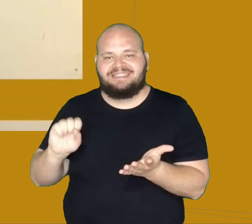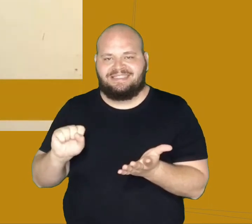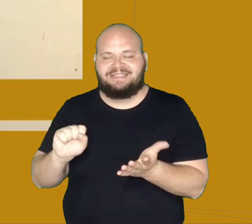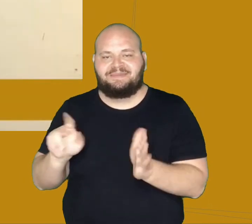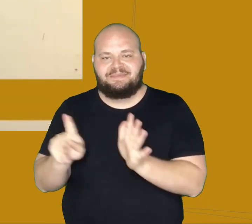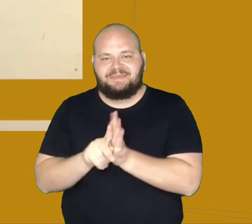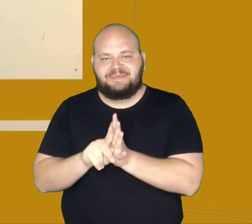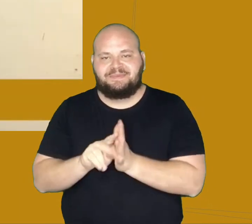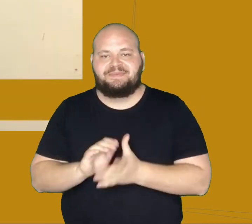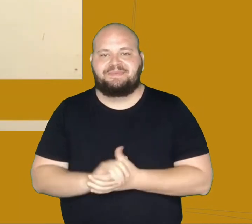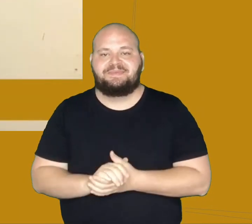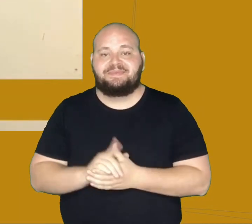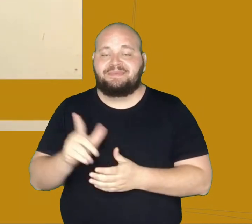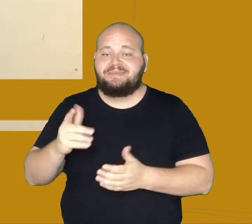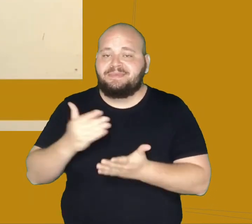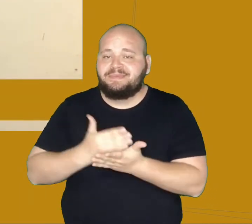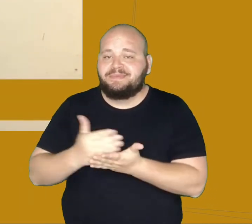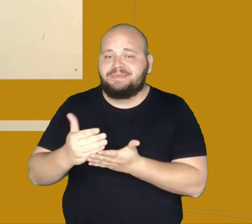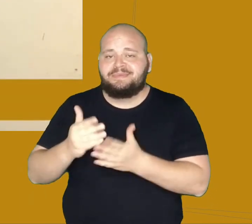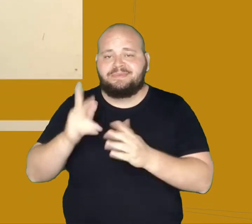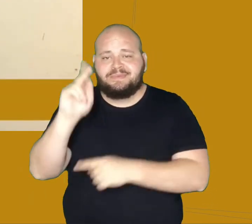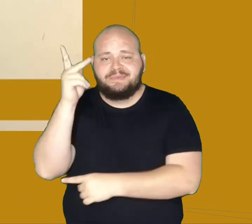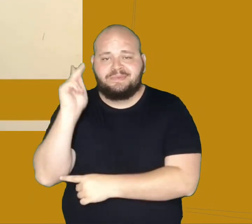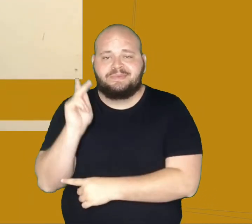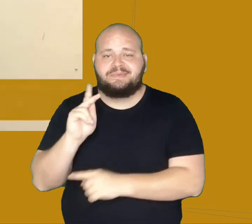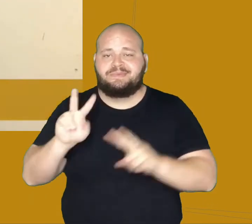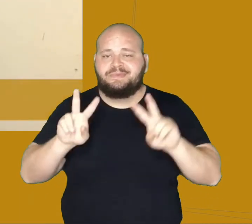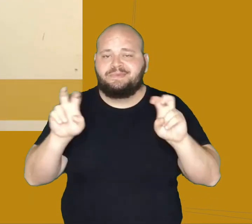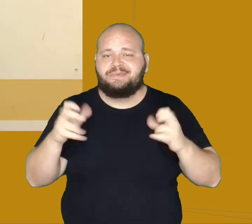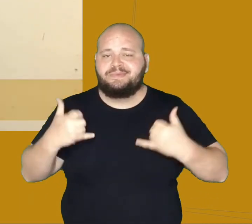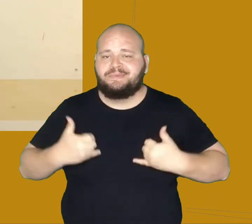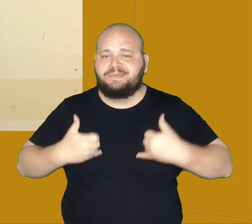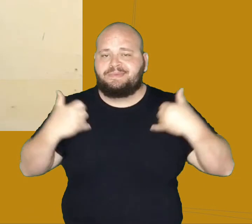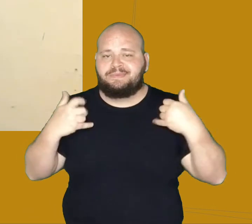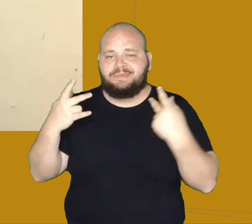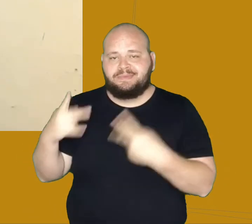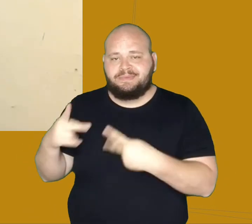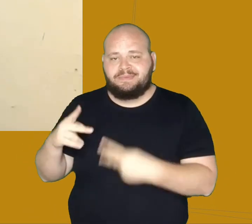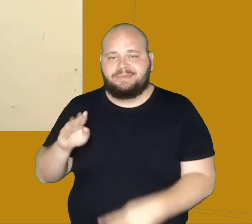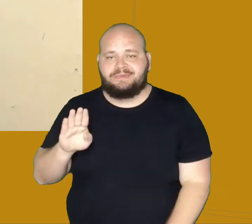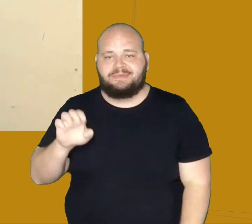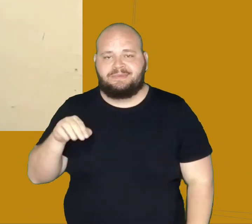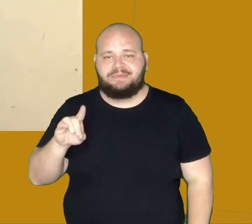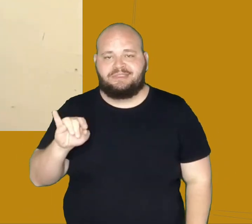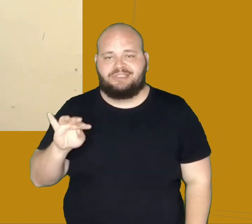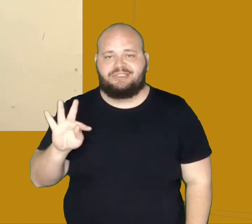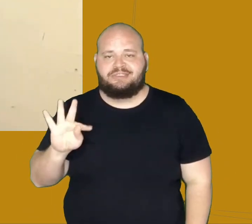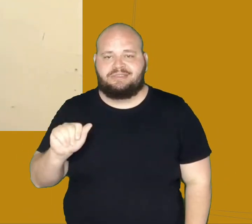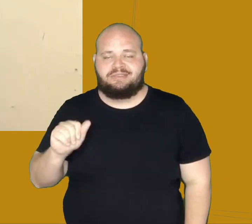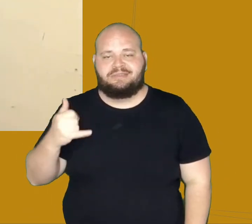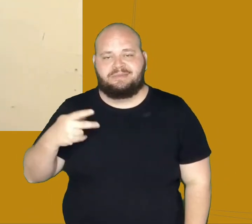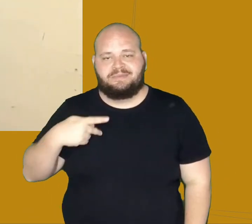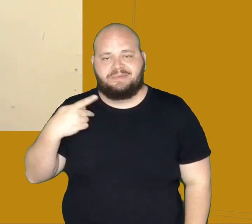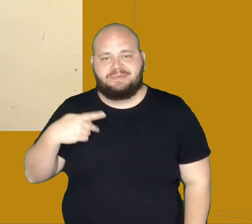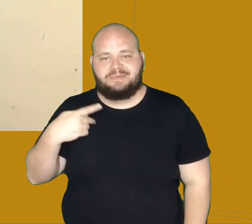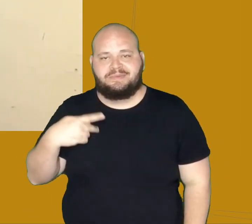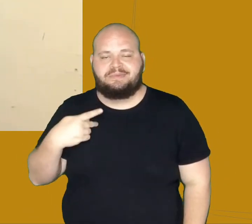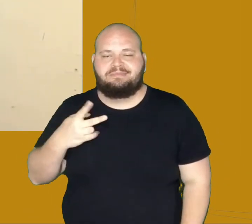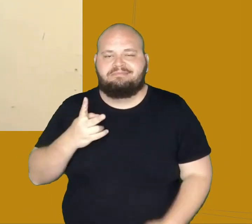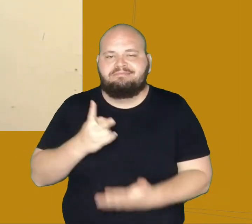Benedita a partir do seu aniversário. Todo parágrafo inicial do conto é narrado em tom de brincadeira, como se fosse um leitão de